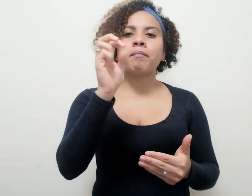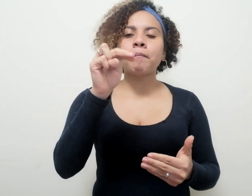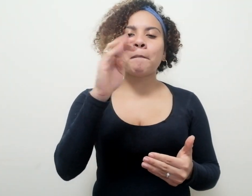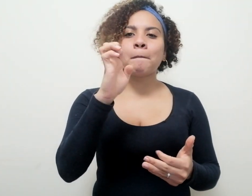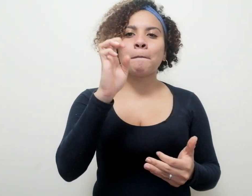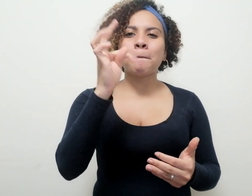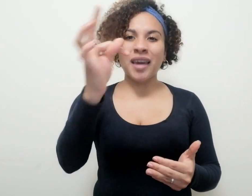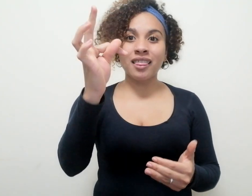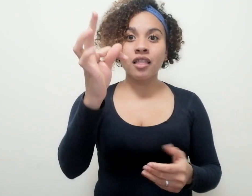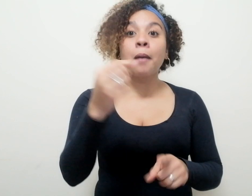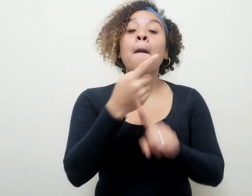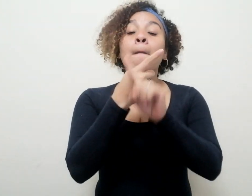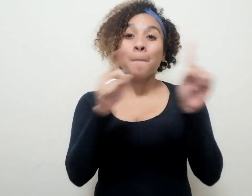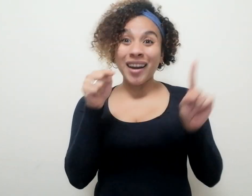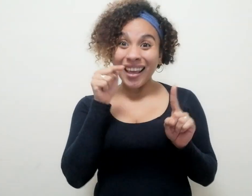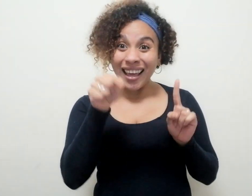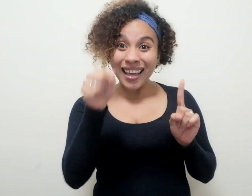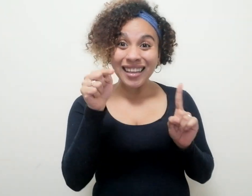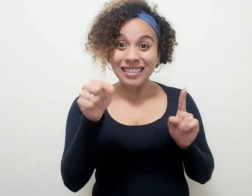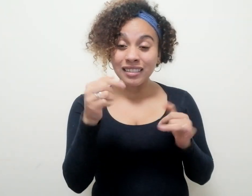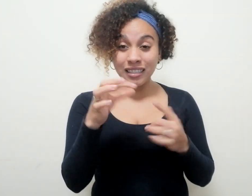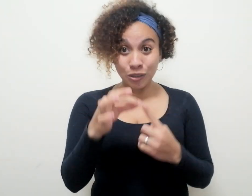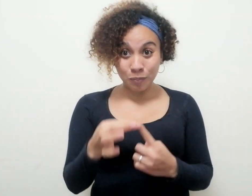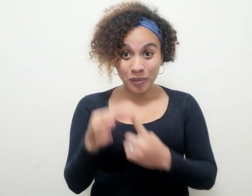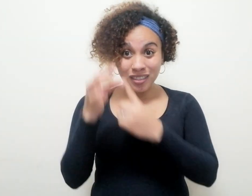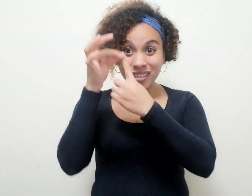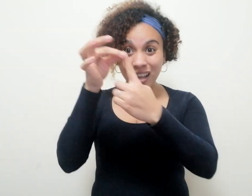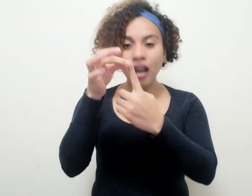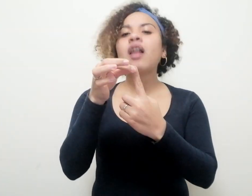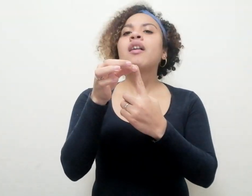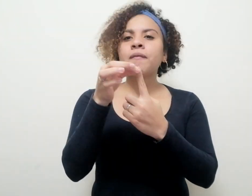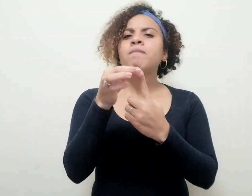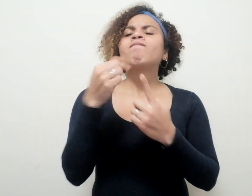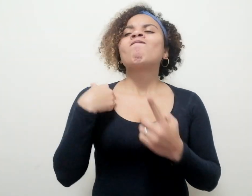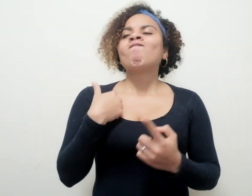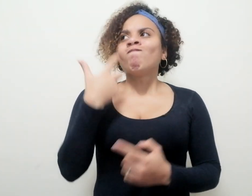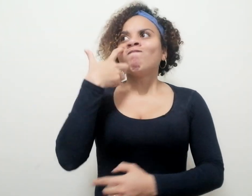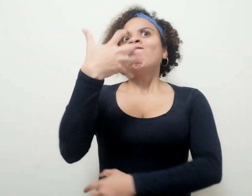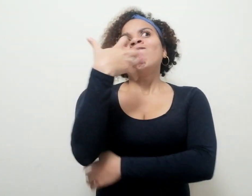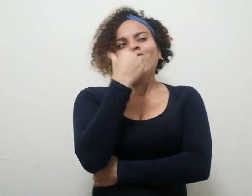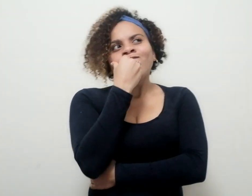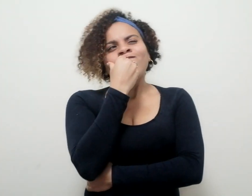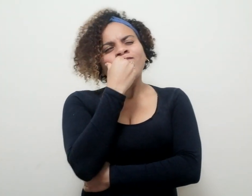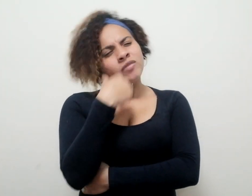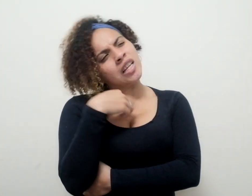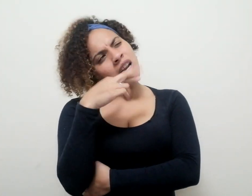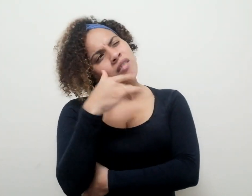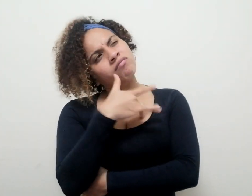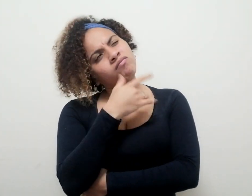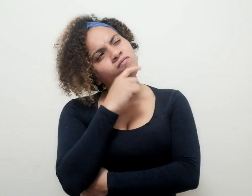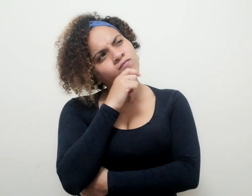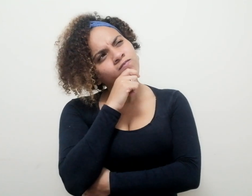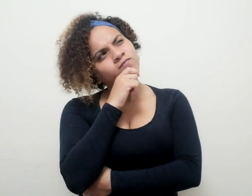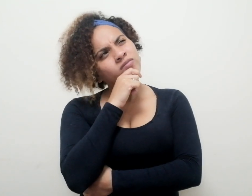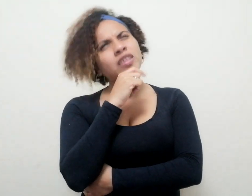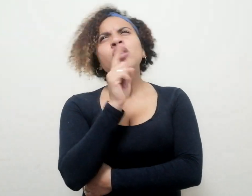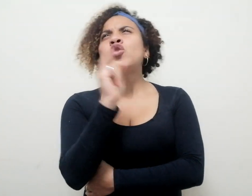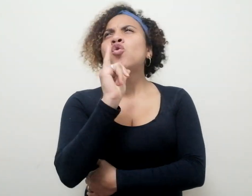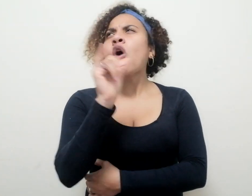Pero este, en especial, impresionó mi lado supersticioso, con algo que los demás